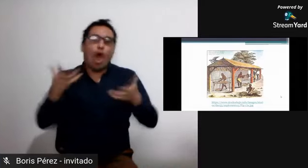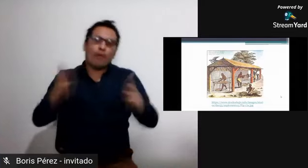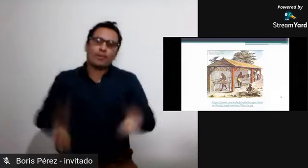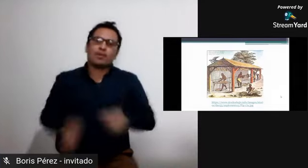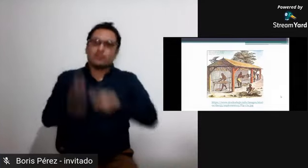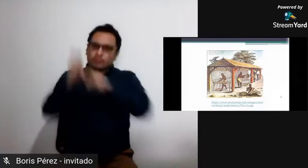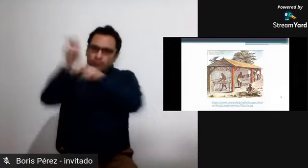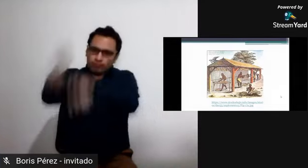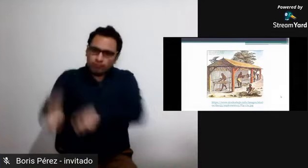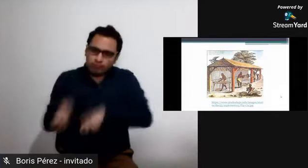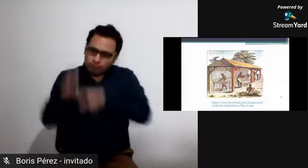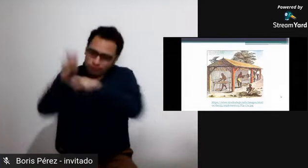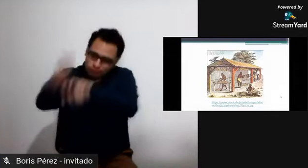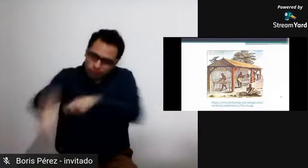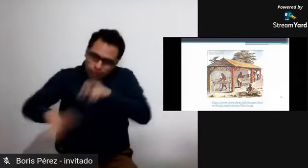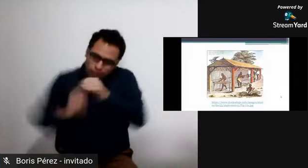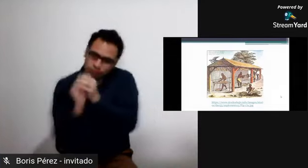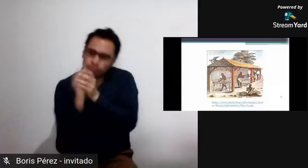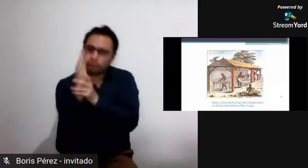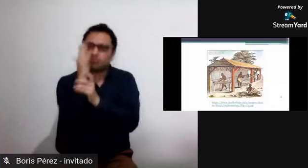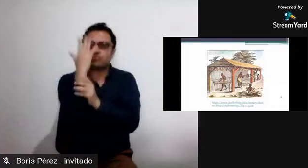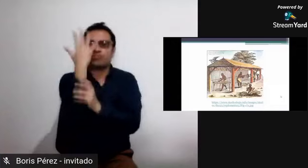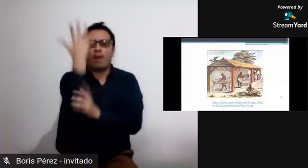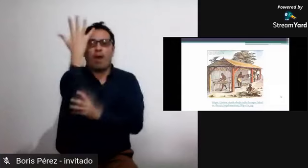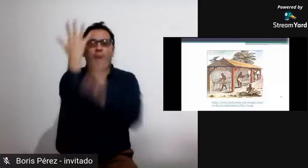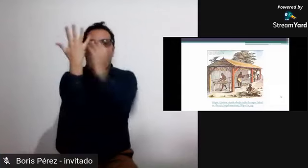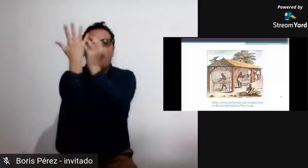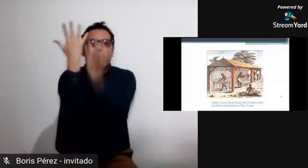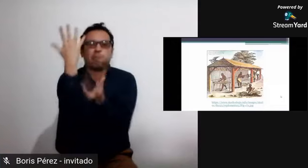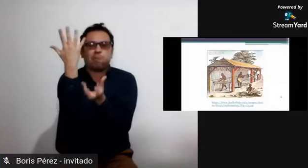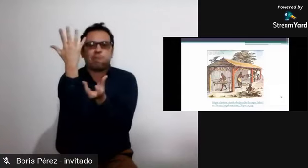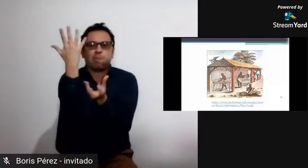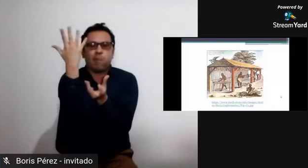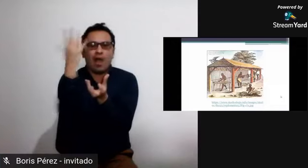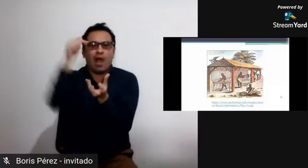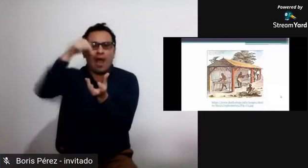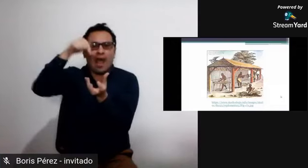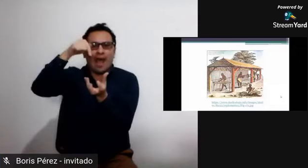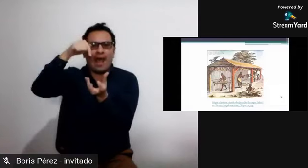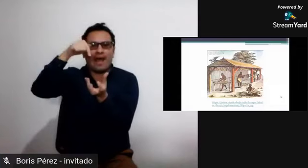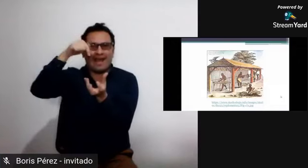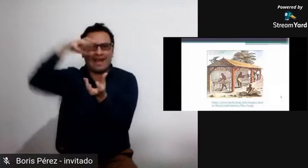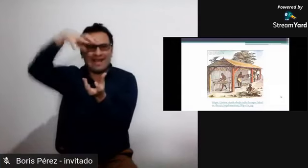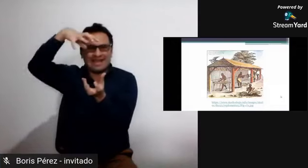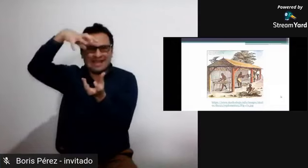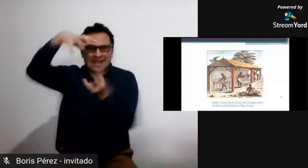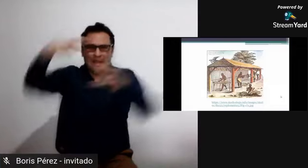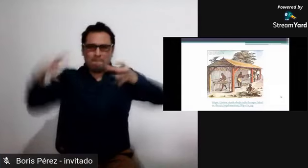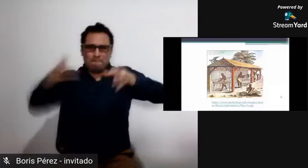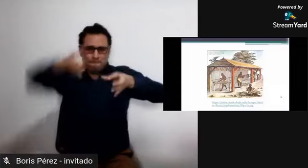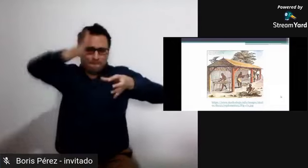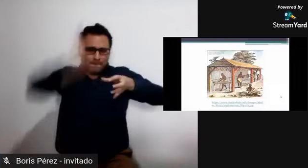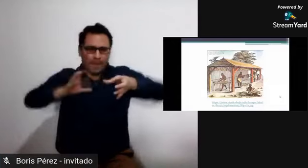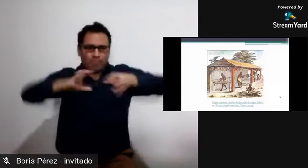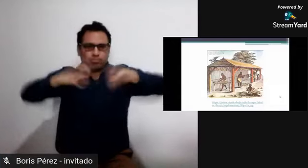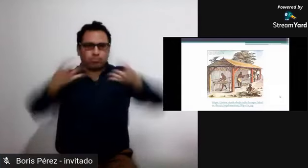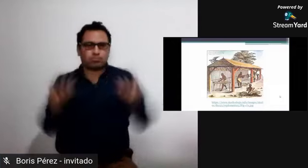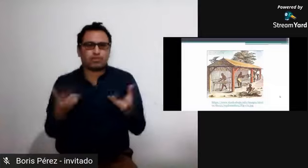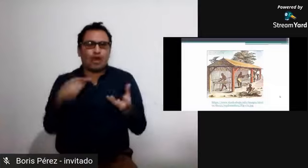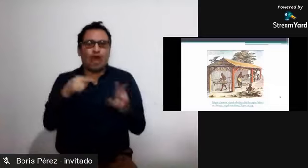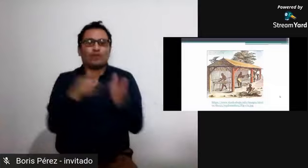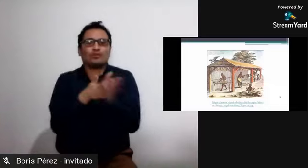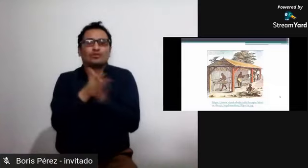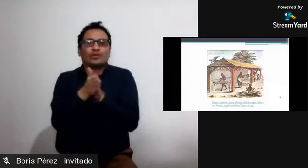dedicaban a labrar la tierra para el cultivo de tabaco también de cacao